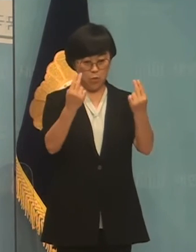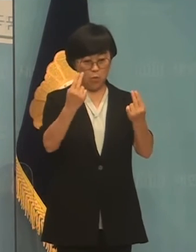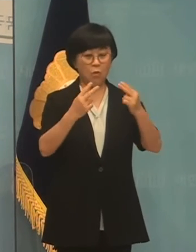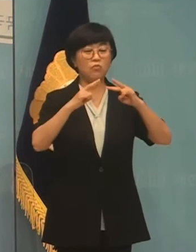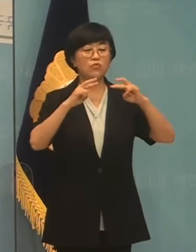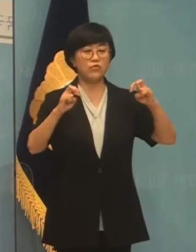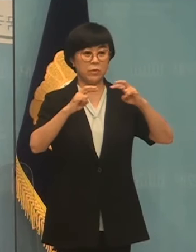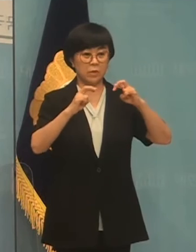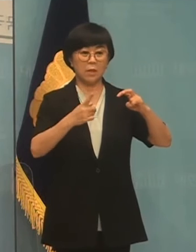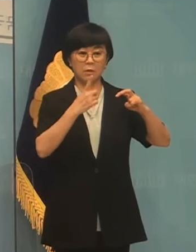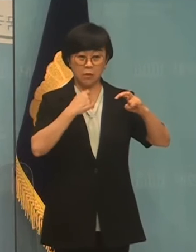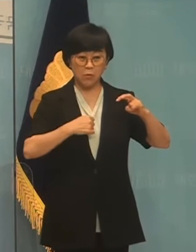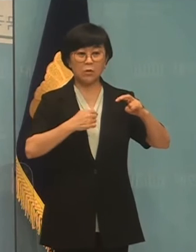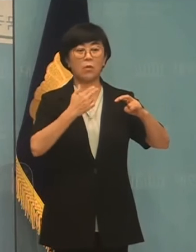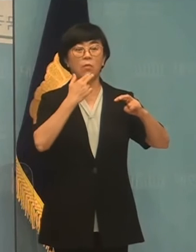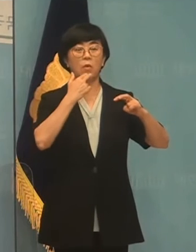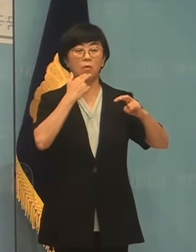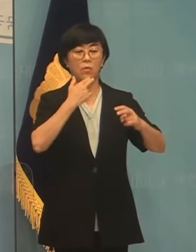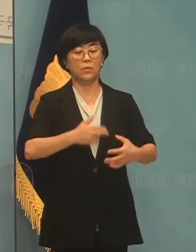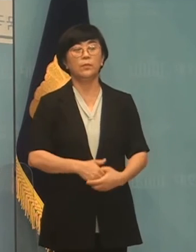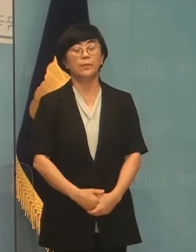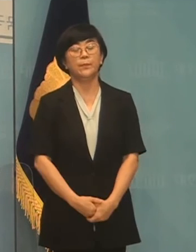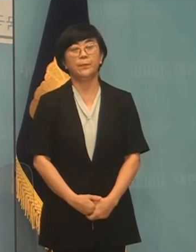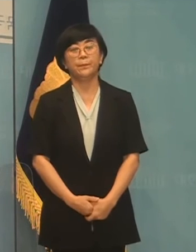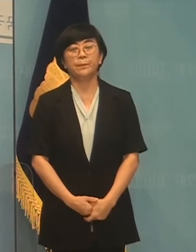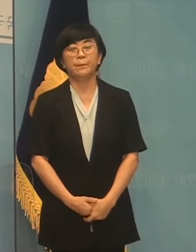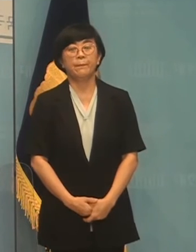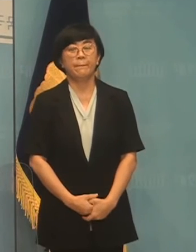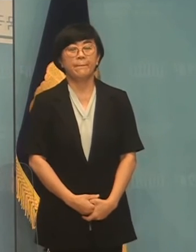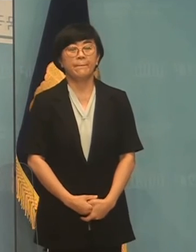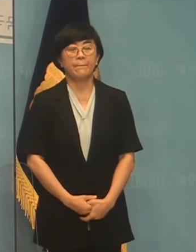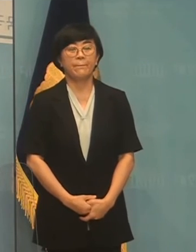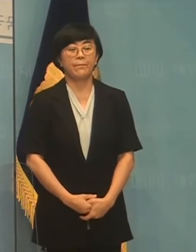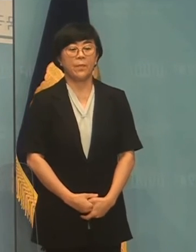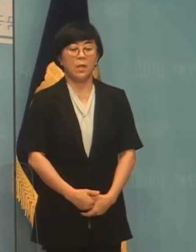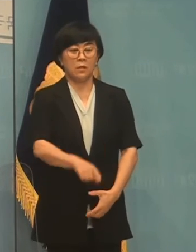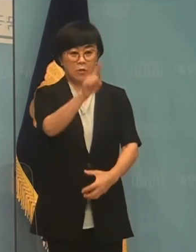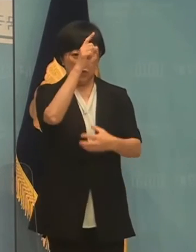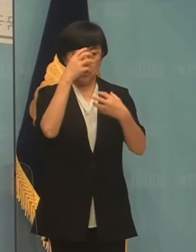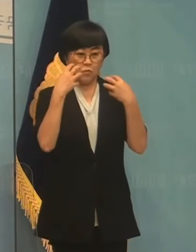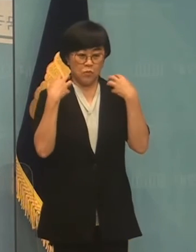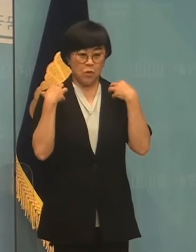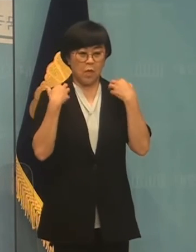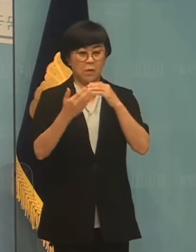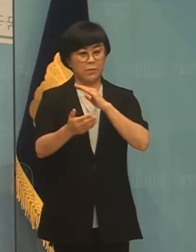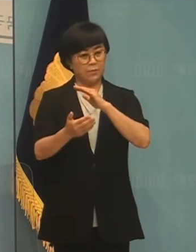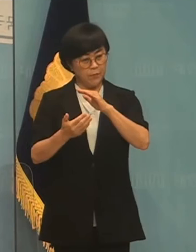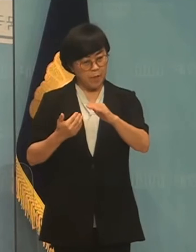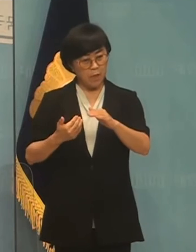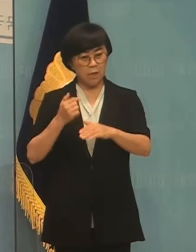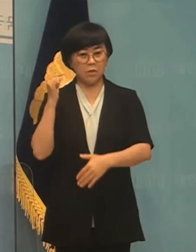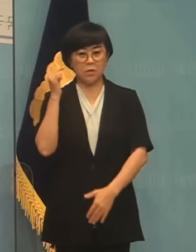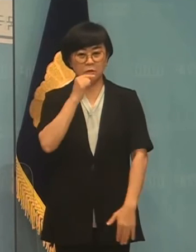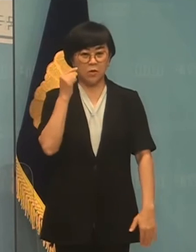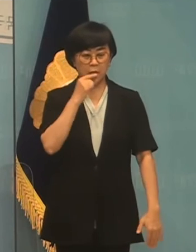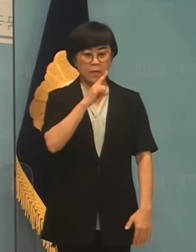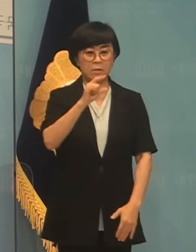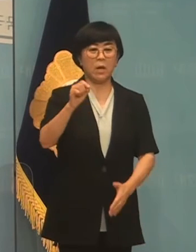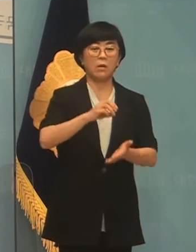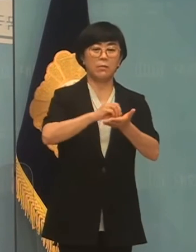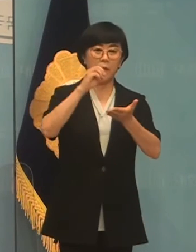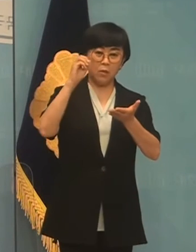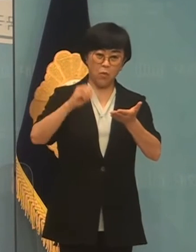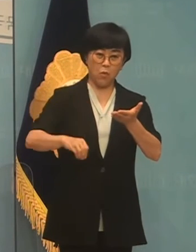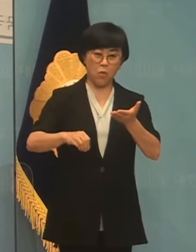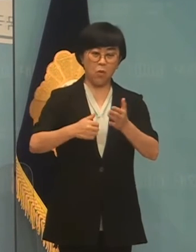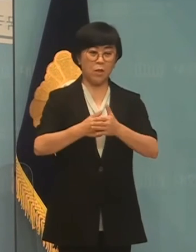노력은 어디에도 찾아볼 수가 없었습니다. 이렇게 중부가 사전에 실제의 지방을 배제하고